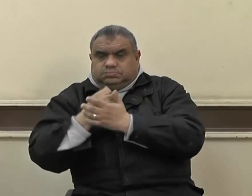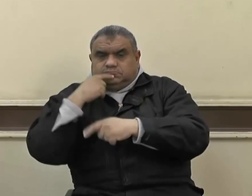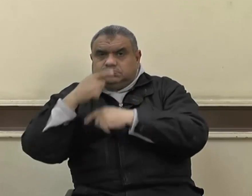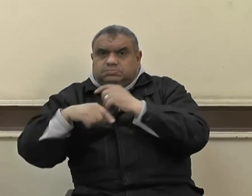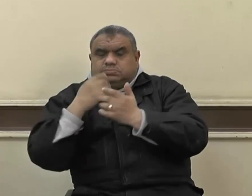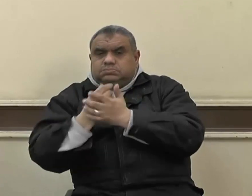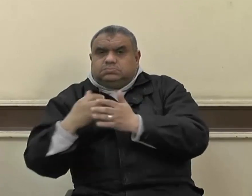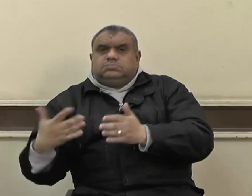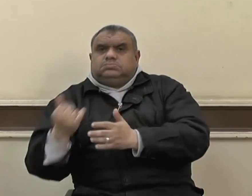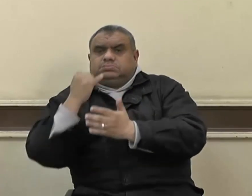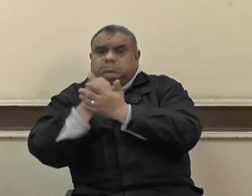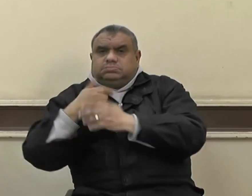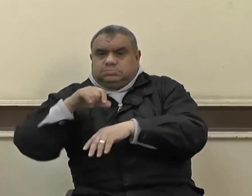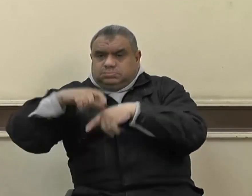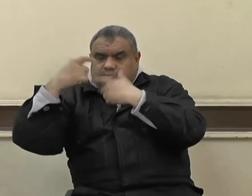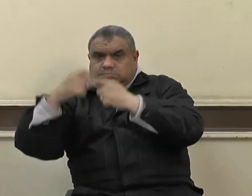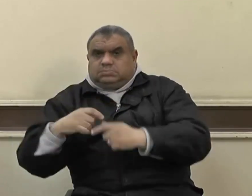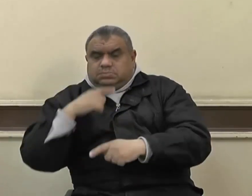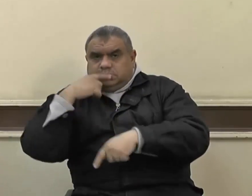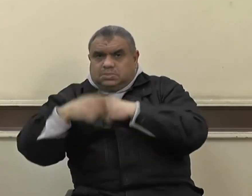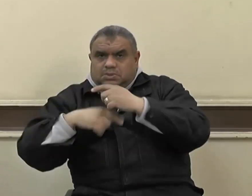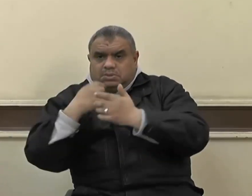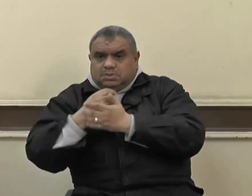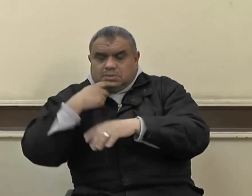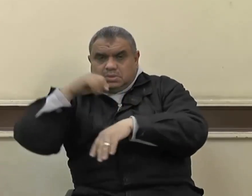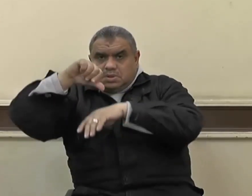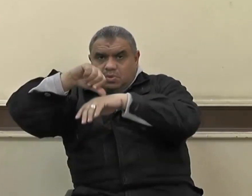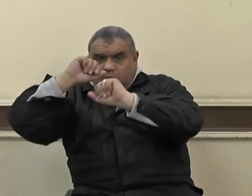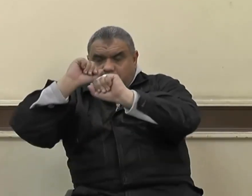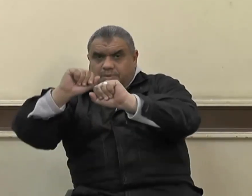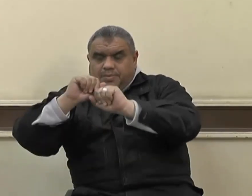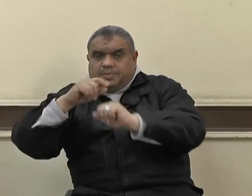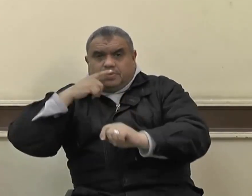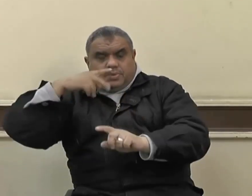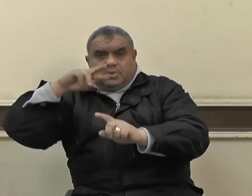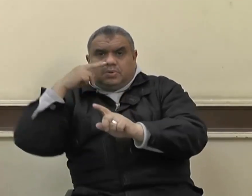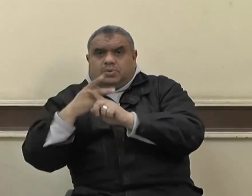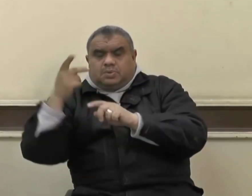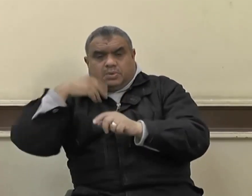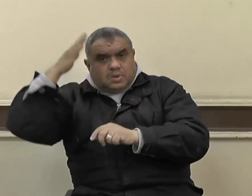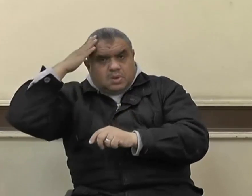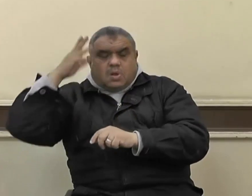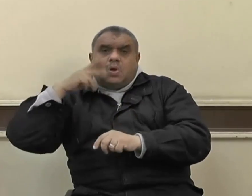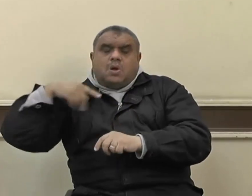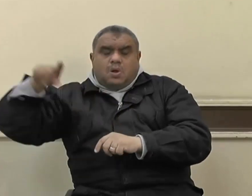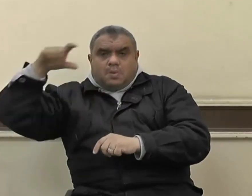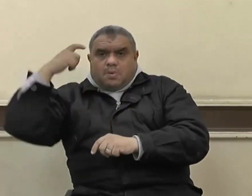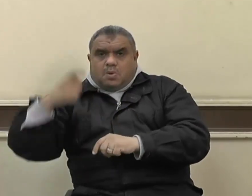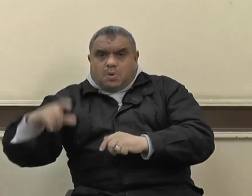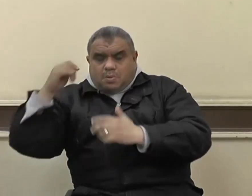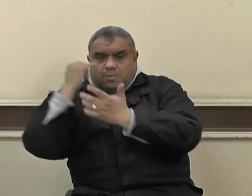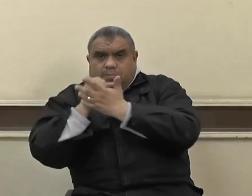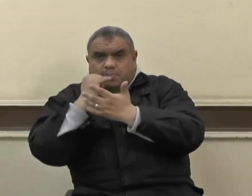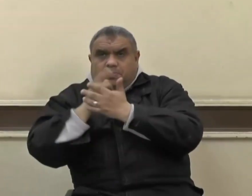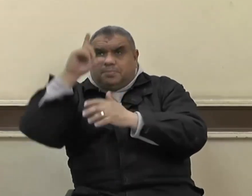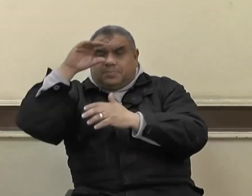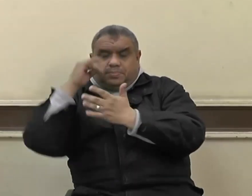كله ولم يكن قد أتم العشرين من عمره والله النبي صلى الله عليه